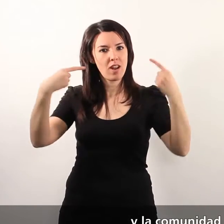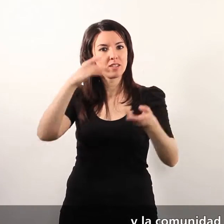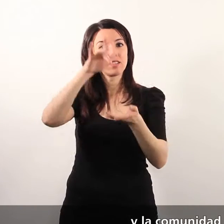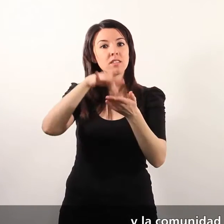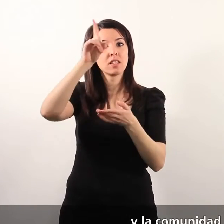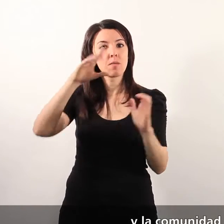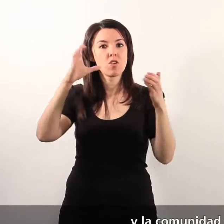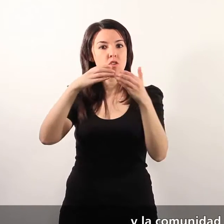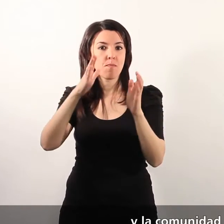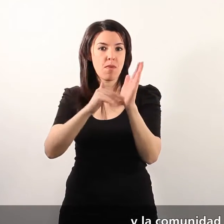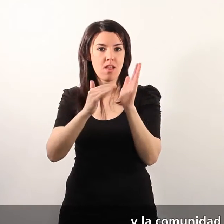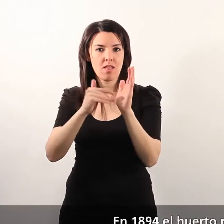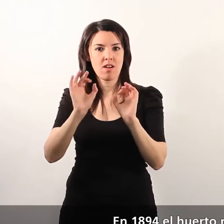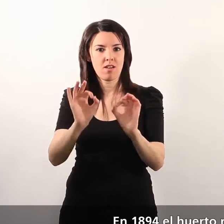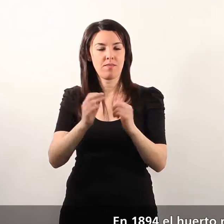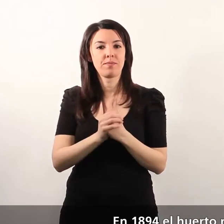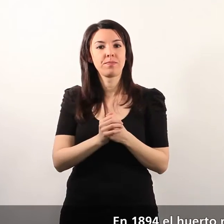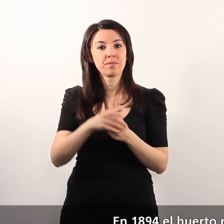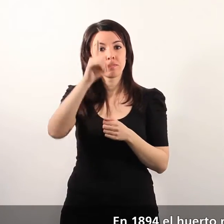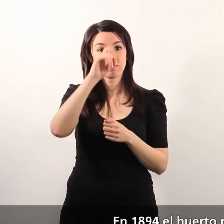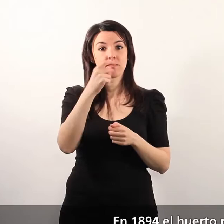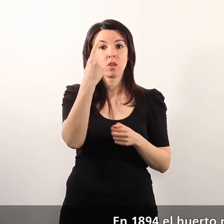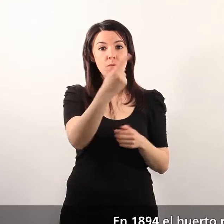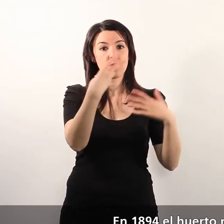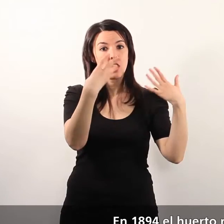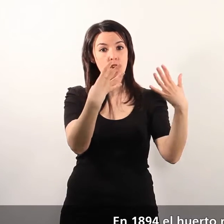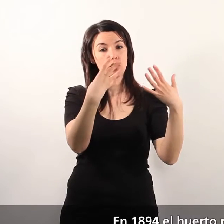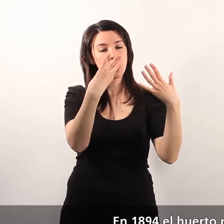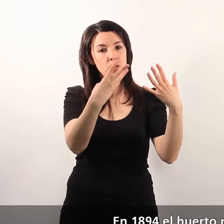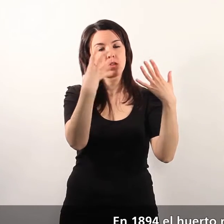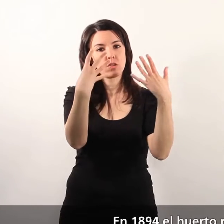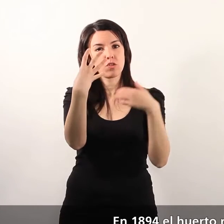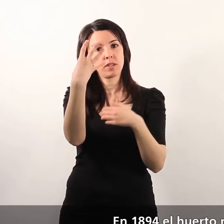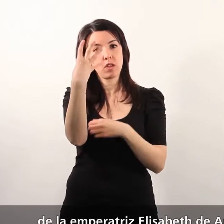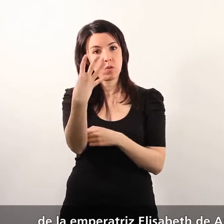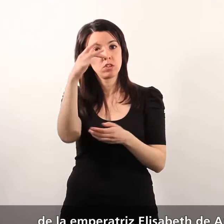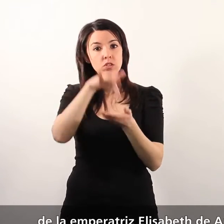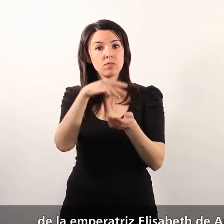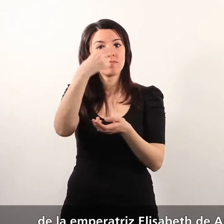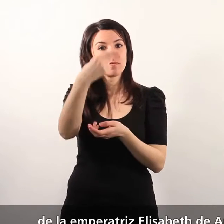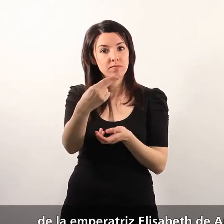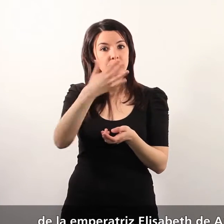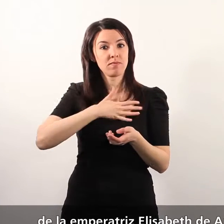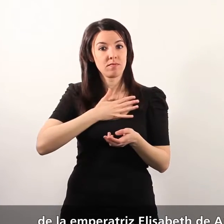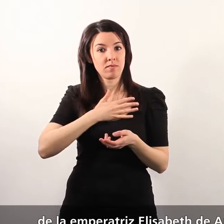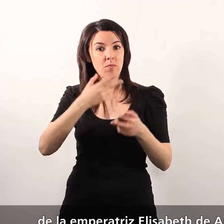comunidad valenciana. En 1894, el huerto recibió la visita de la emperatriz Elizabeth de Austria,